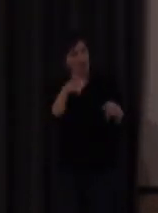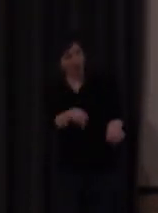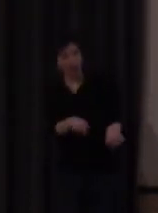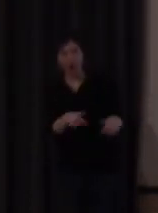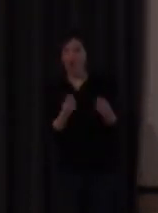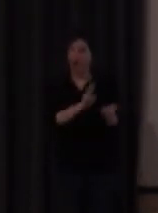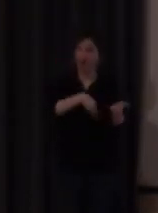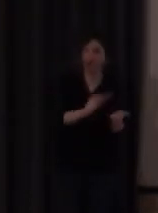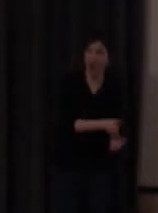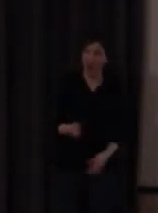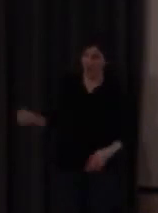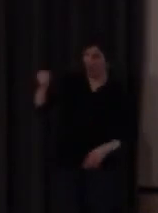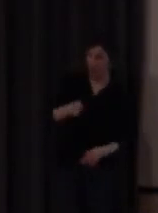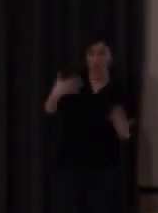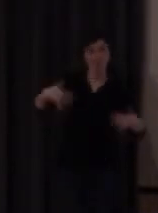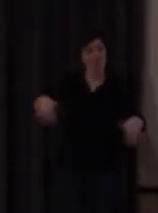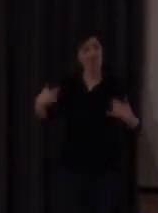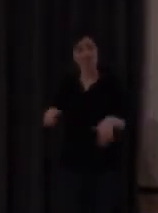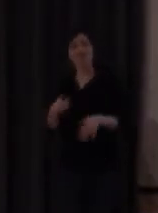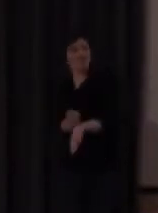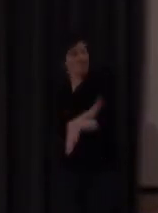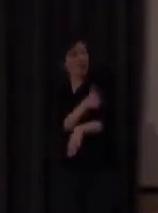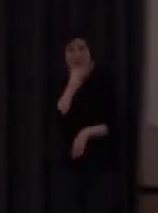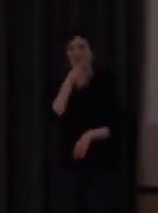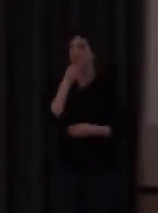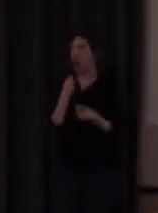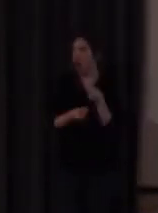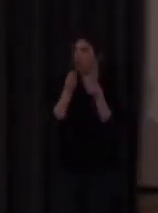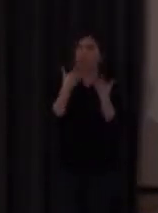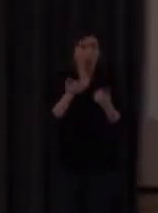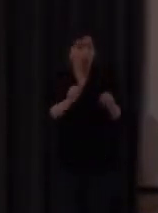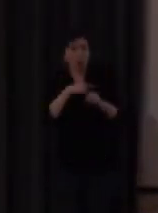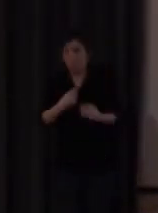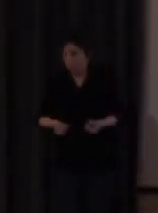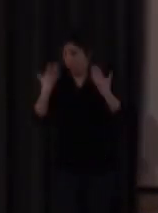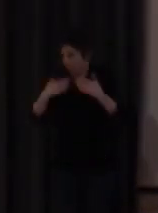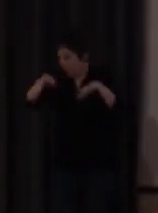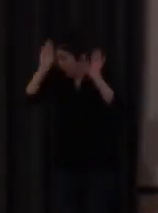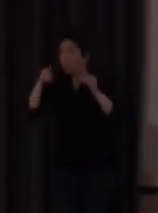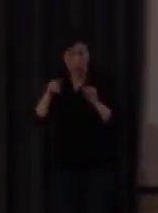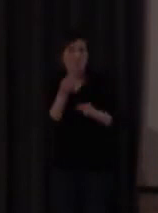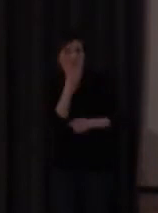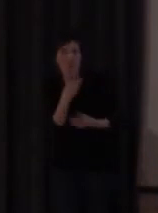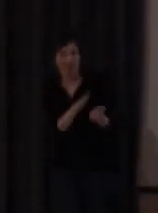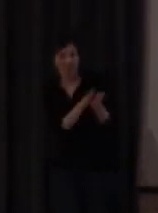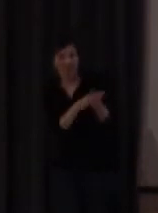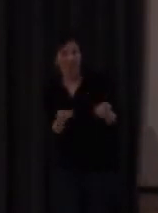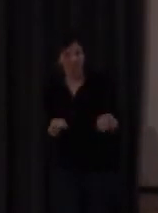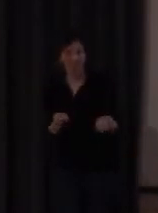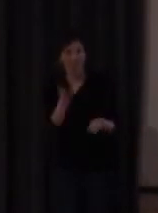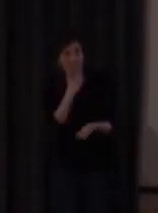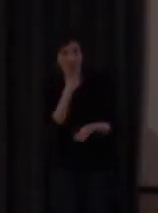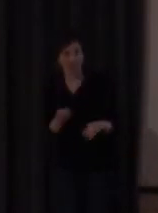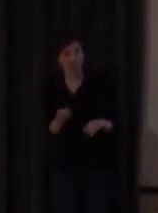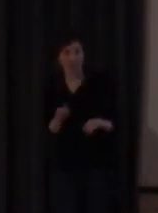presencia del intérprete qué bien lo hace aunque no entiendo nada pues bien efectivamente a mí me resulta